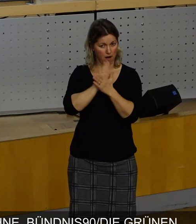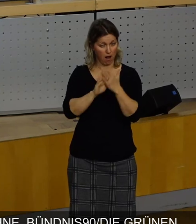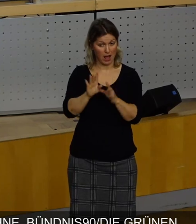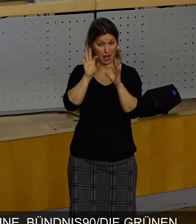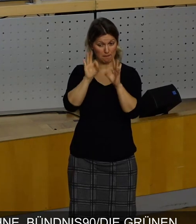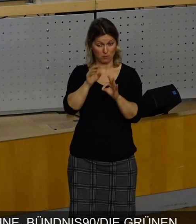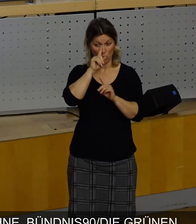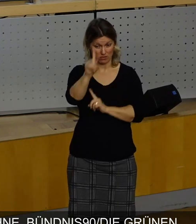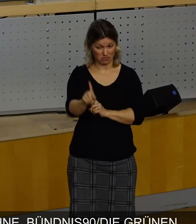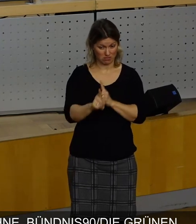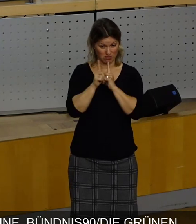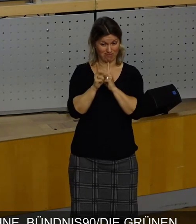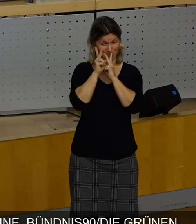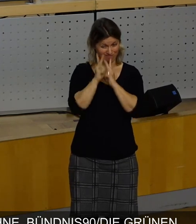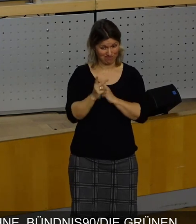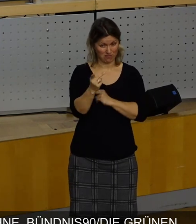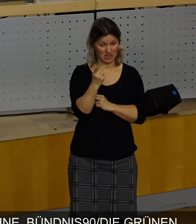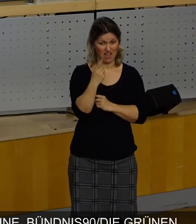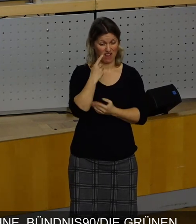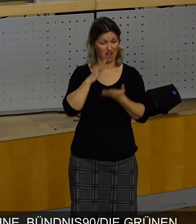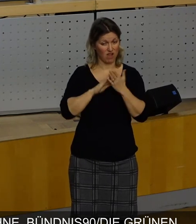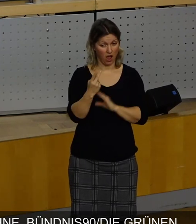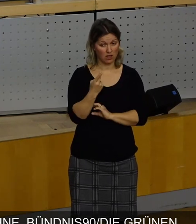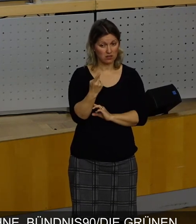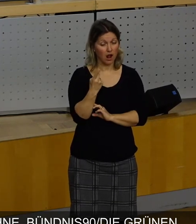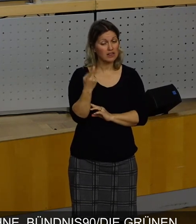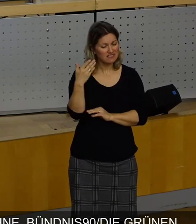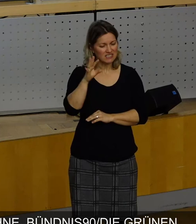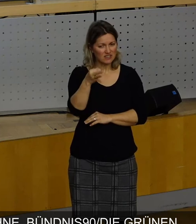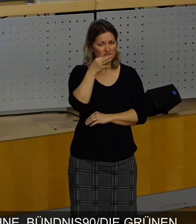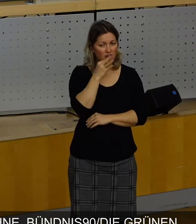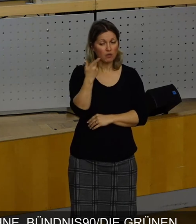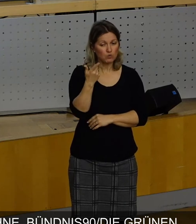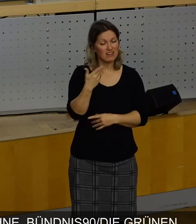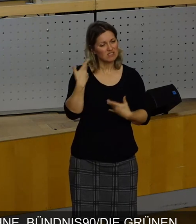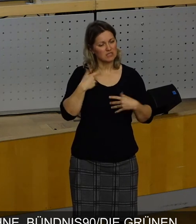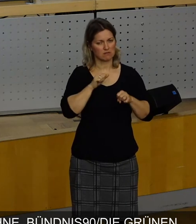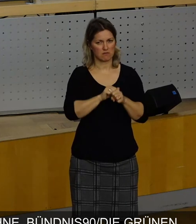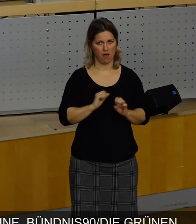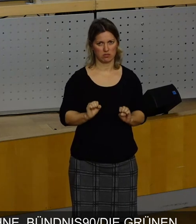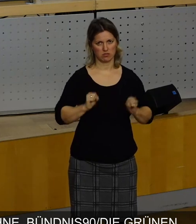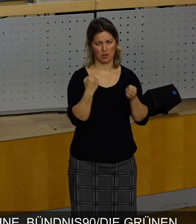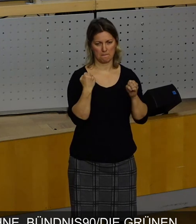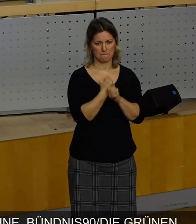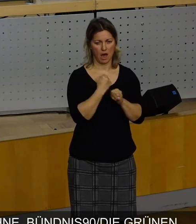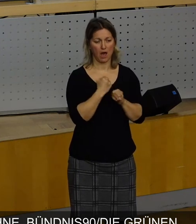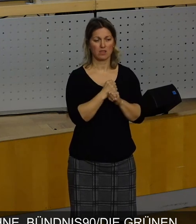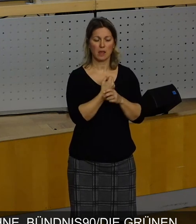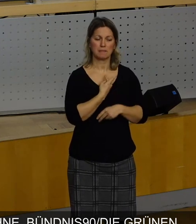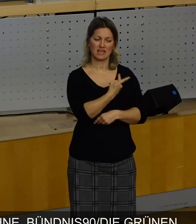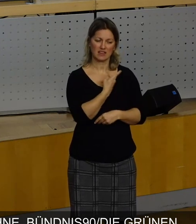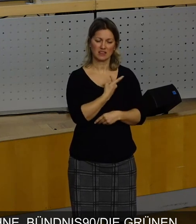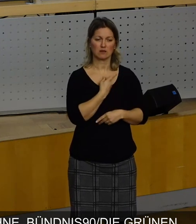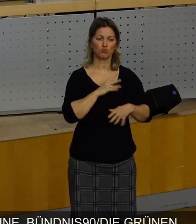mit mir wirklich verhandeln wollten, dass Sie auch mal gefragt hätten, was können wir tun, damit wir uns vielleicht auf